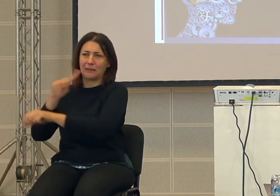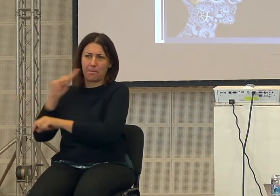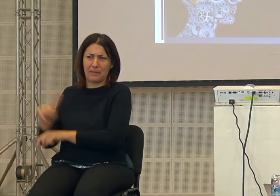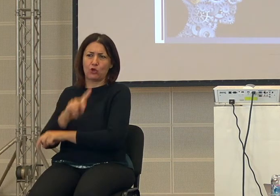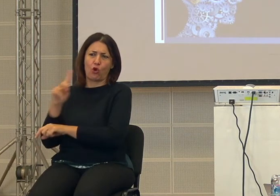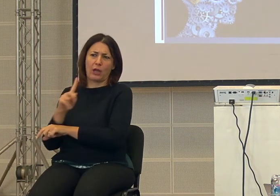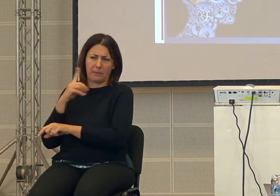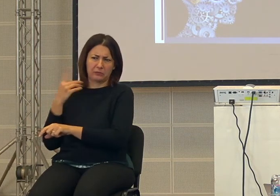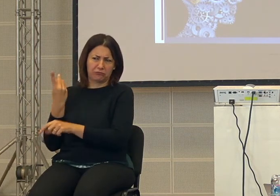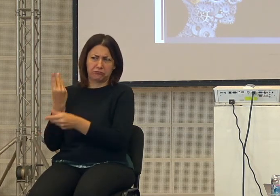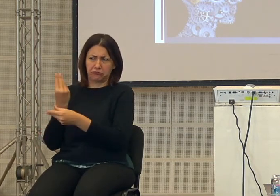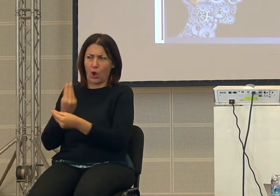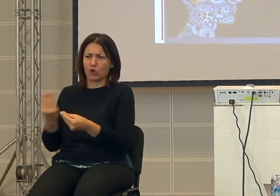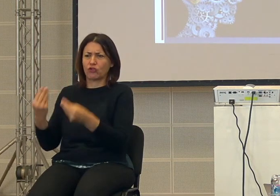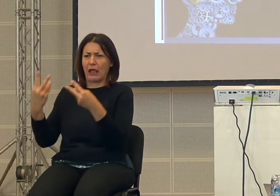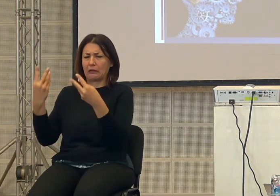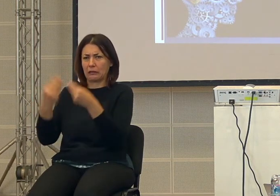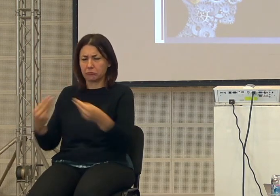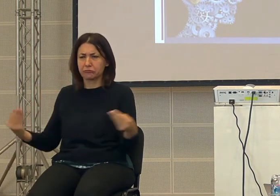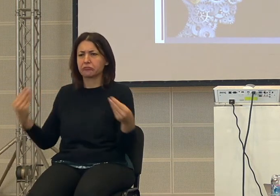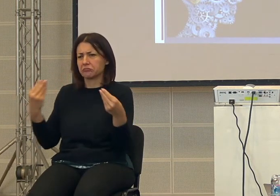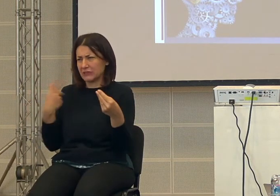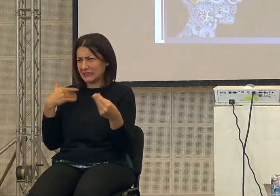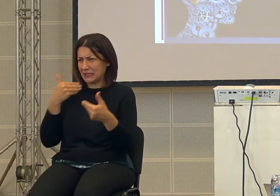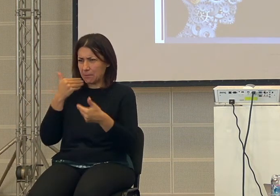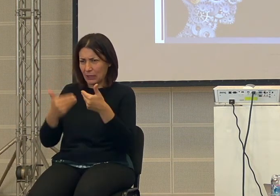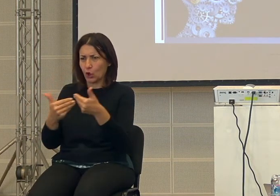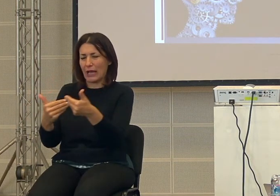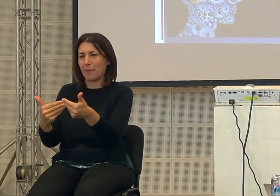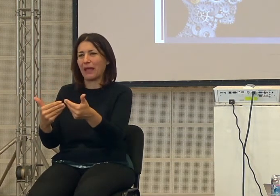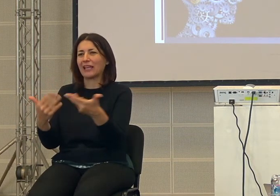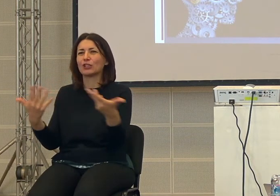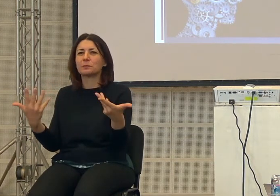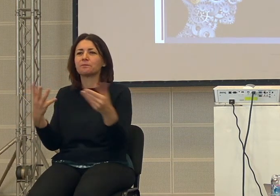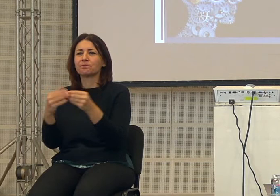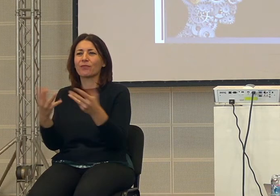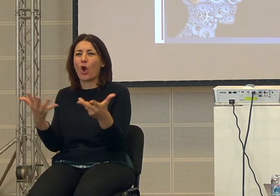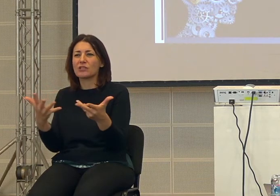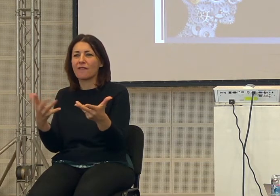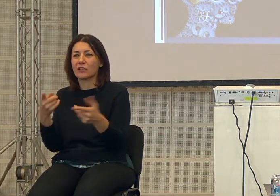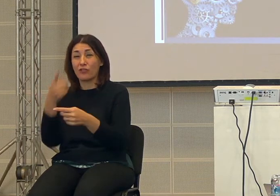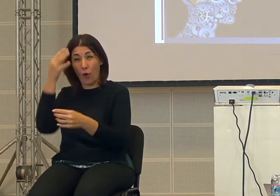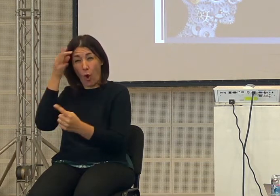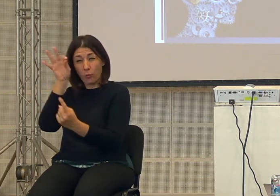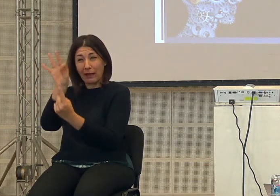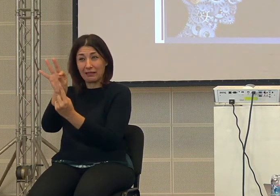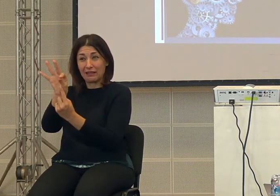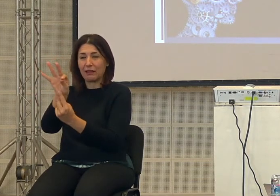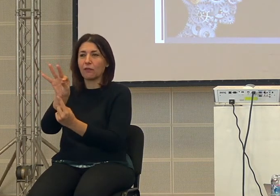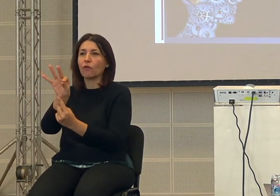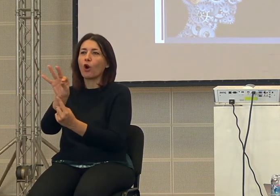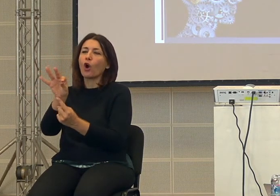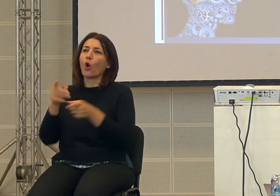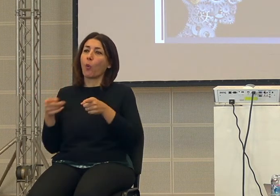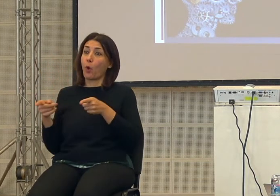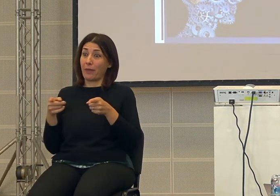stato durante tutta l'epoca delle civiltà agricole ma cosa faceva questo questo per